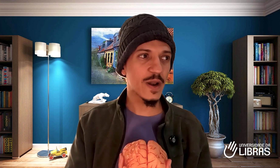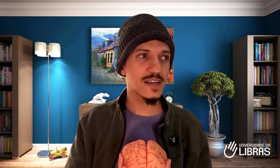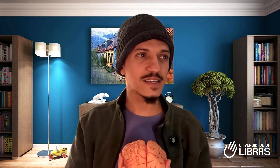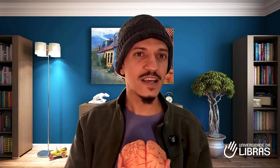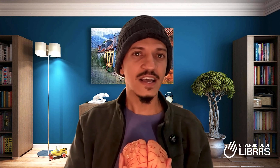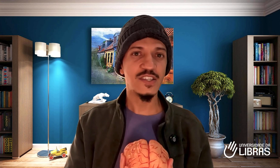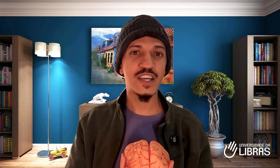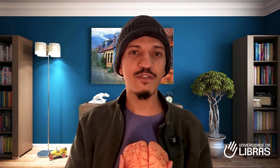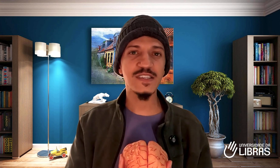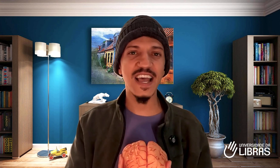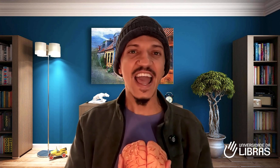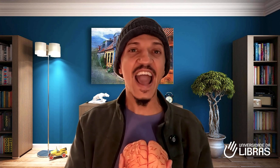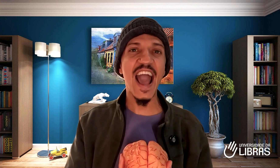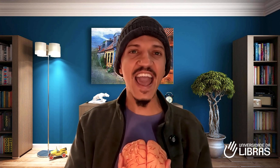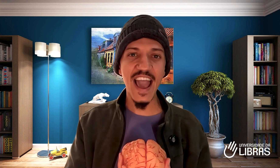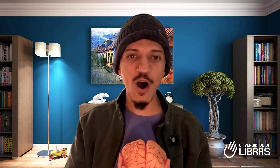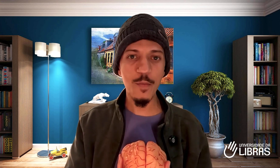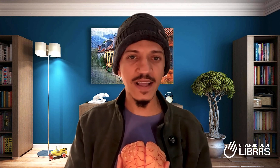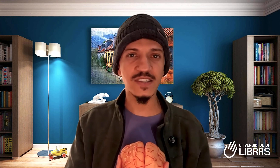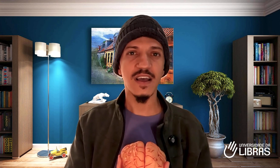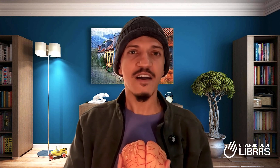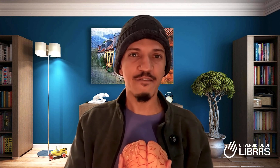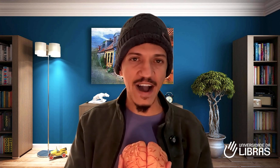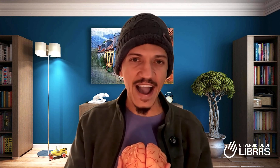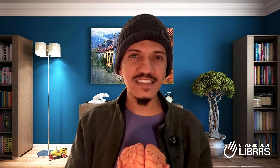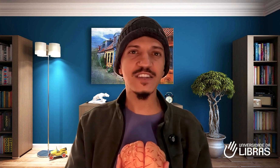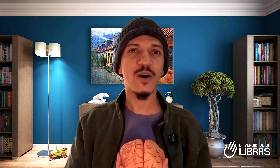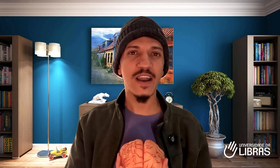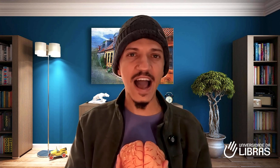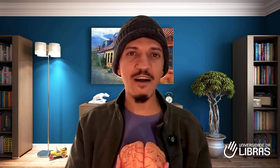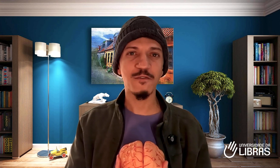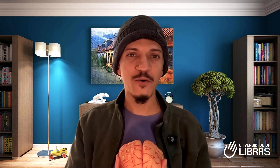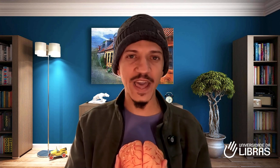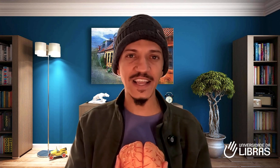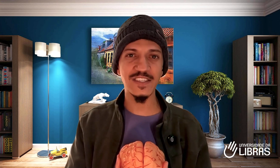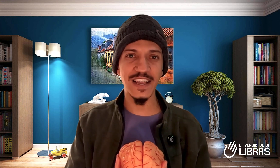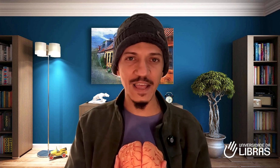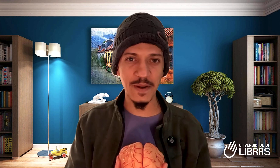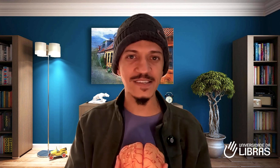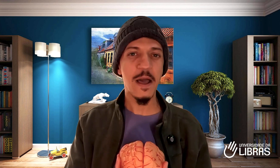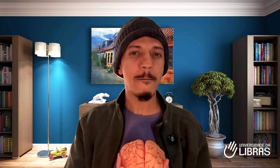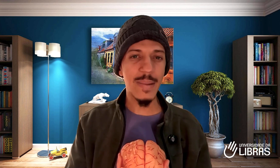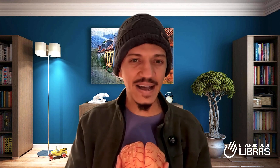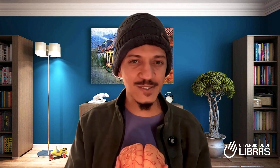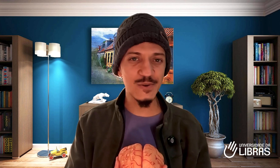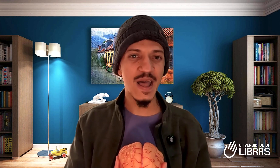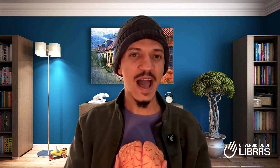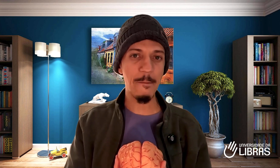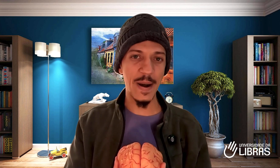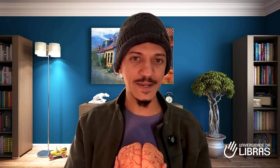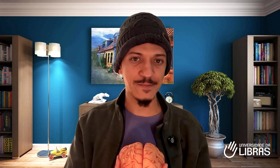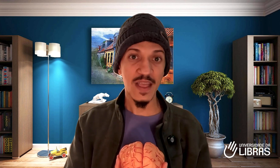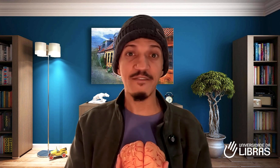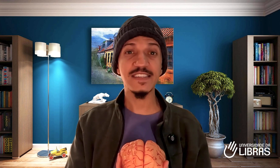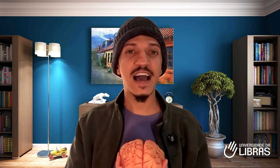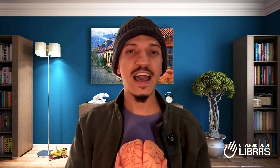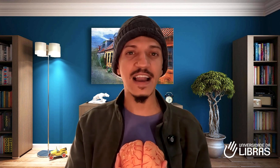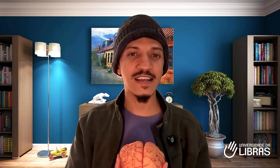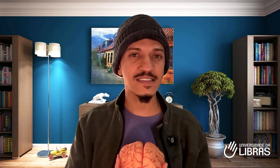de que você realmente vai se tornar fluente em Libras. Passo a passo. Vai ser a realização